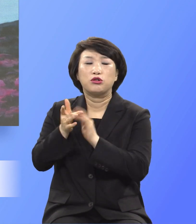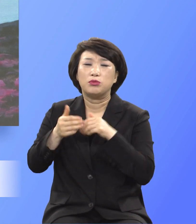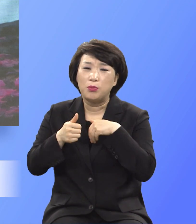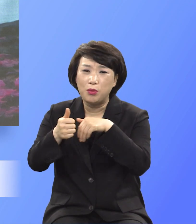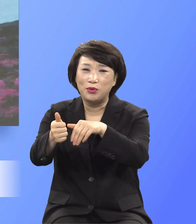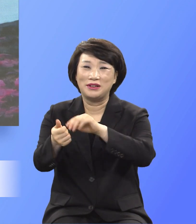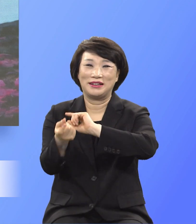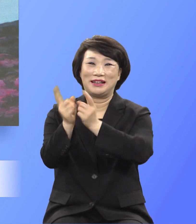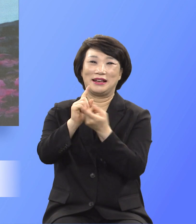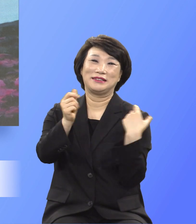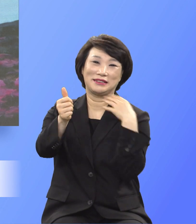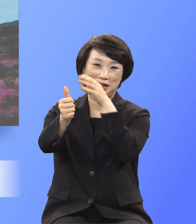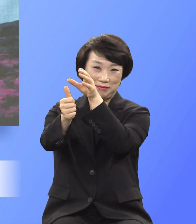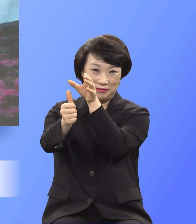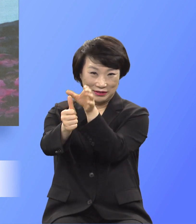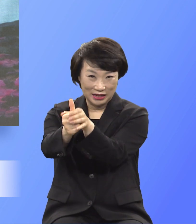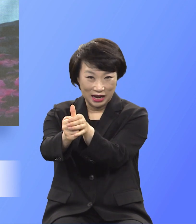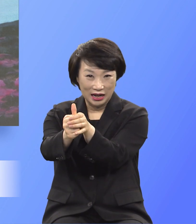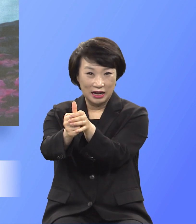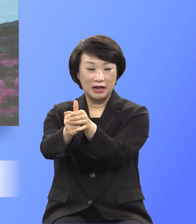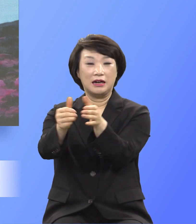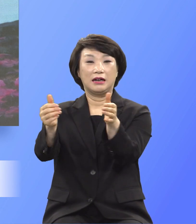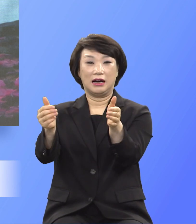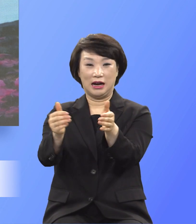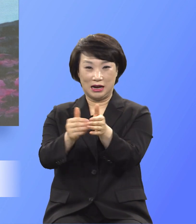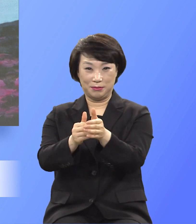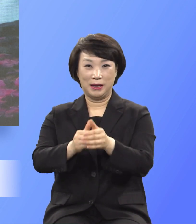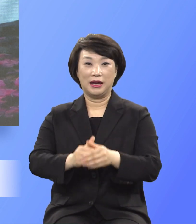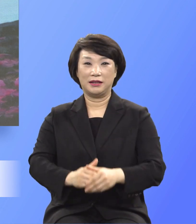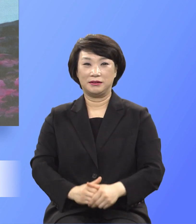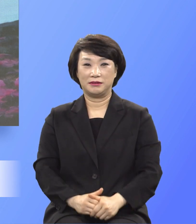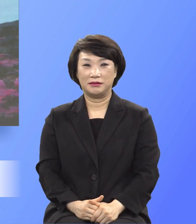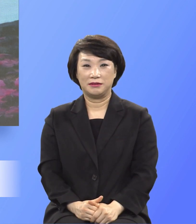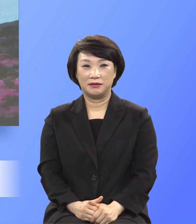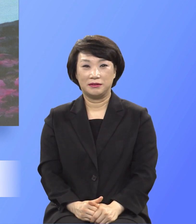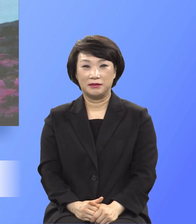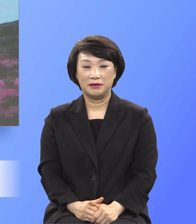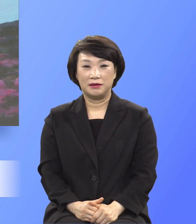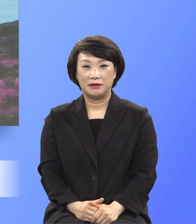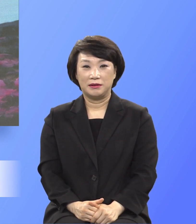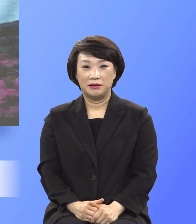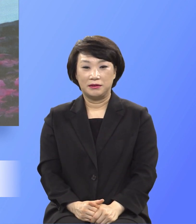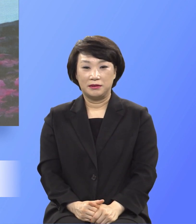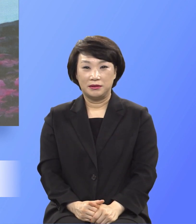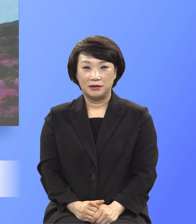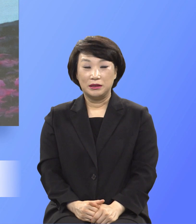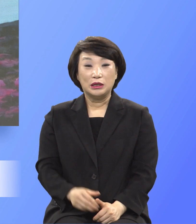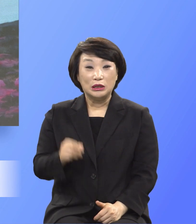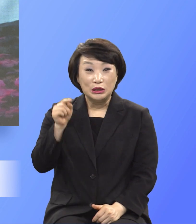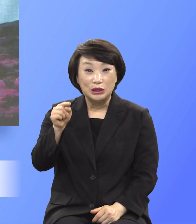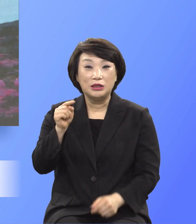담당시키셨도다. 이 말씀을